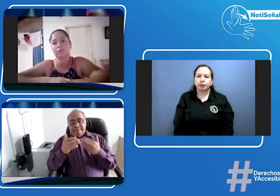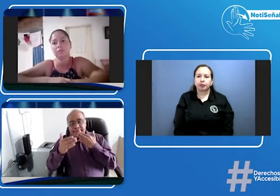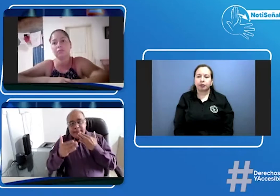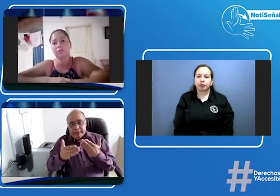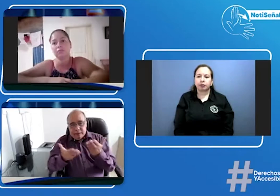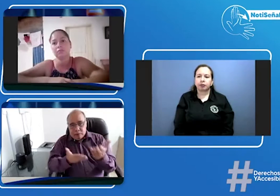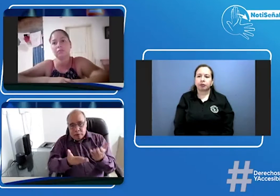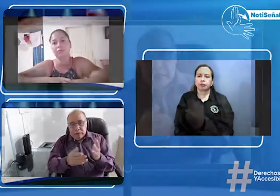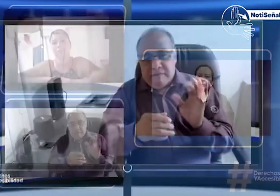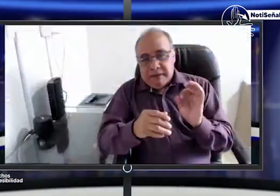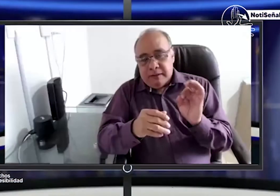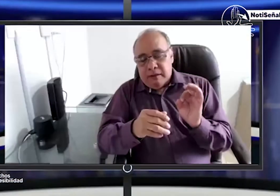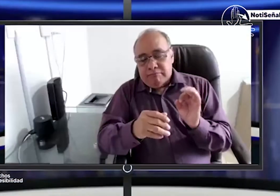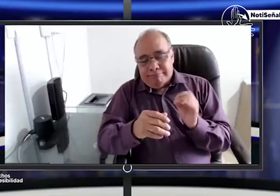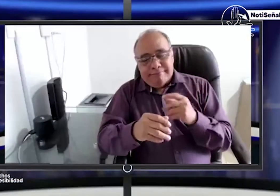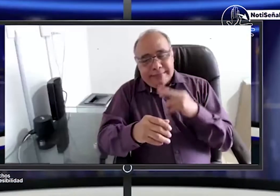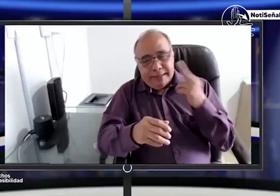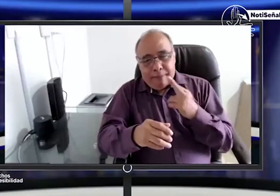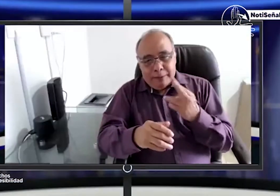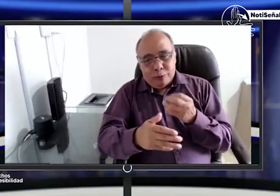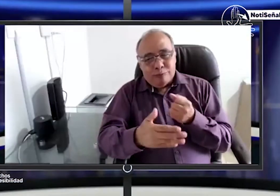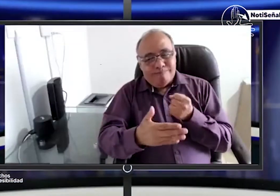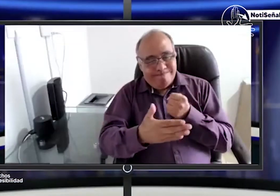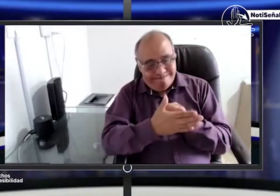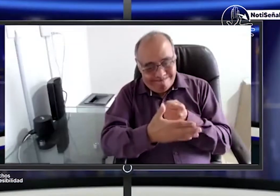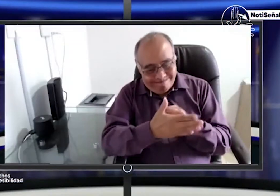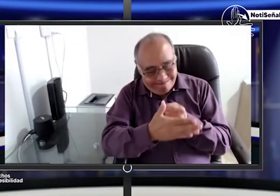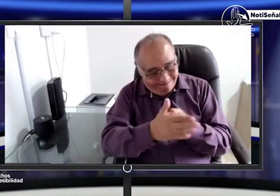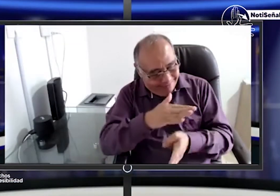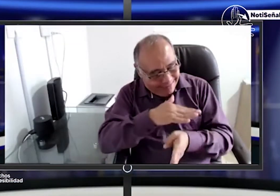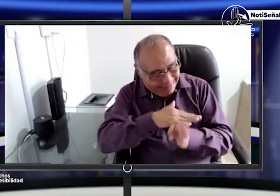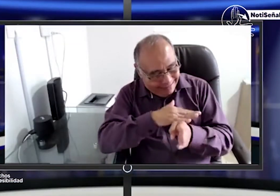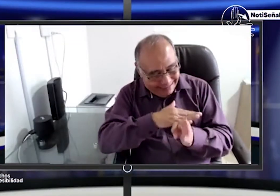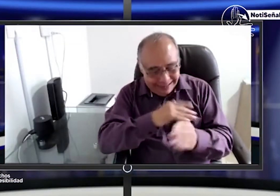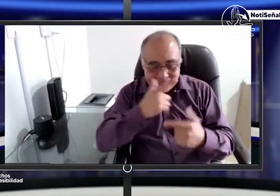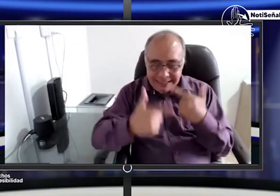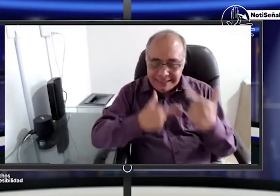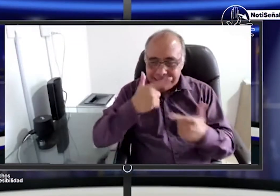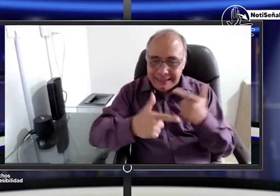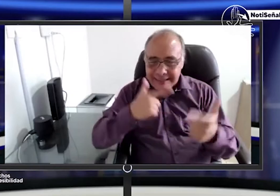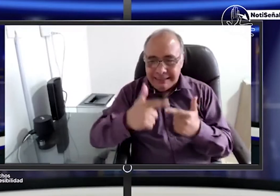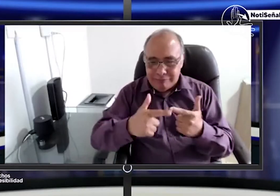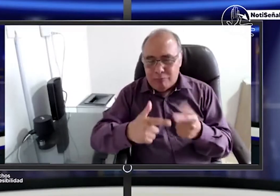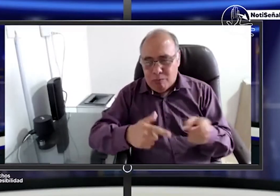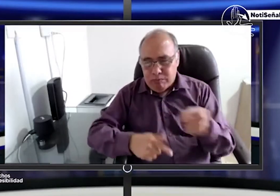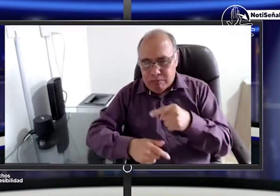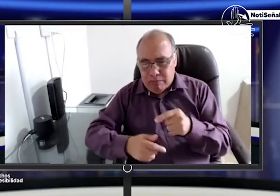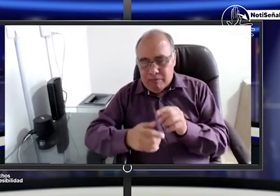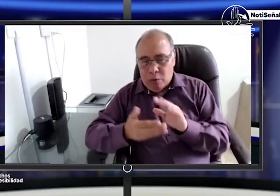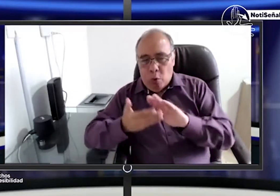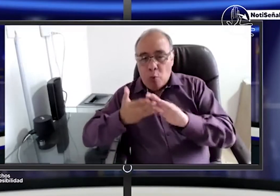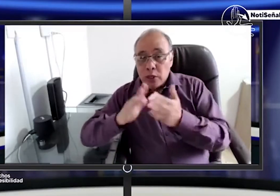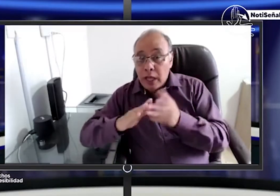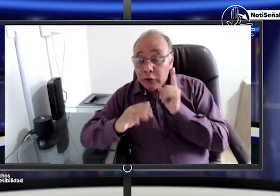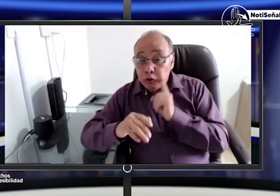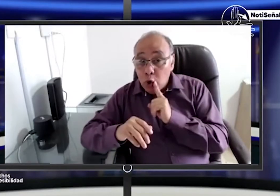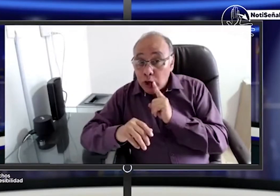claro que sí muchas gracias a usted señora Jessica y le repito pues que nosotros continuamos también en esa lucha también